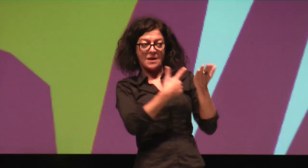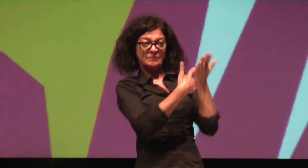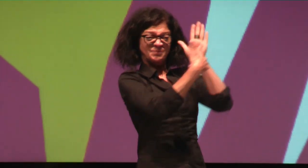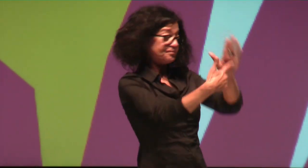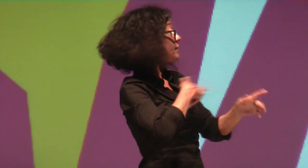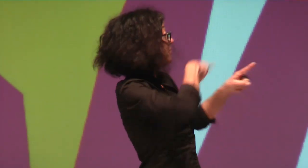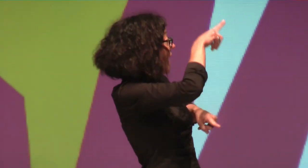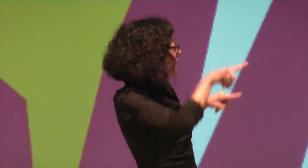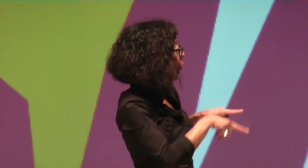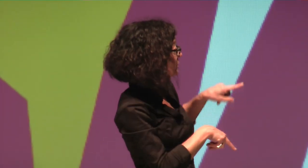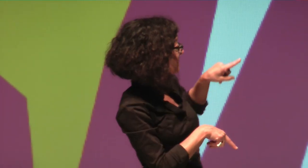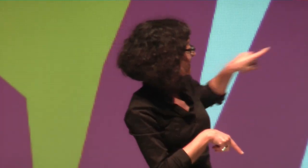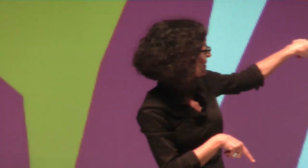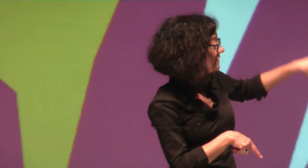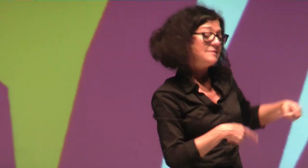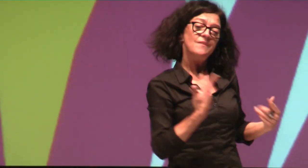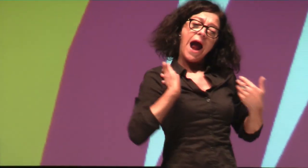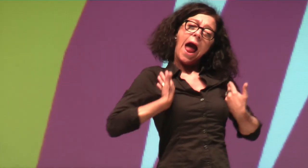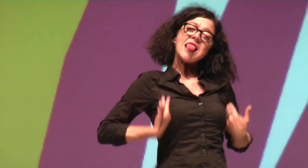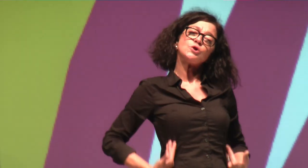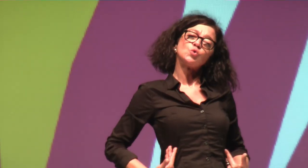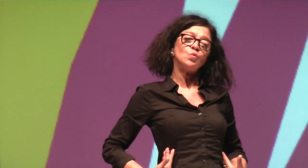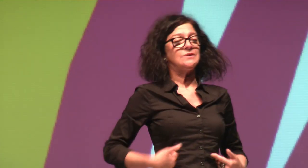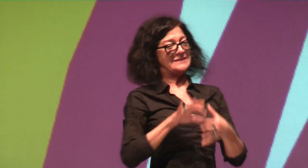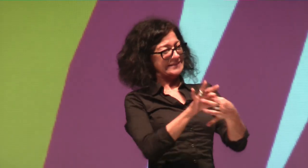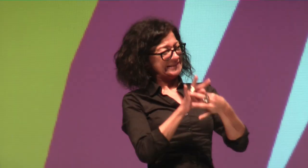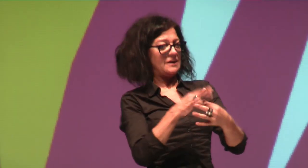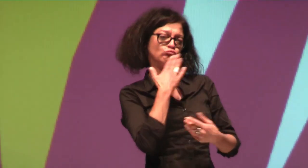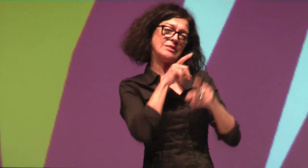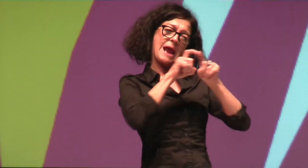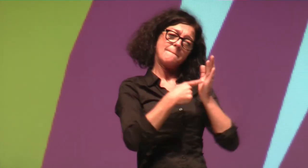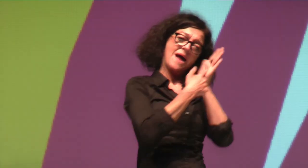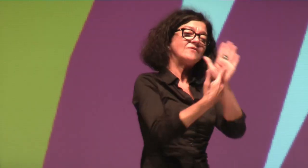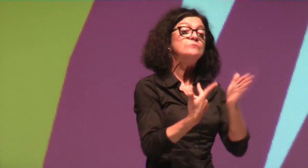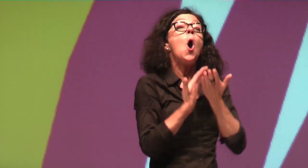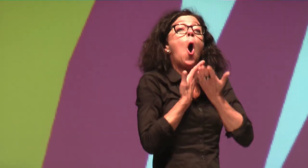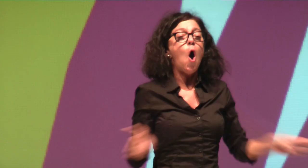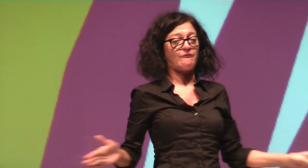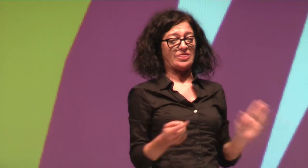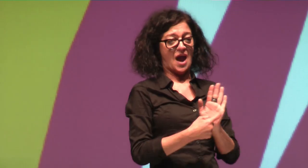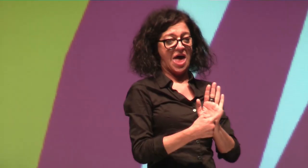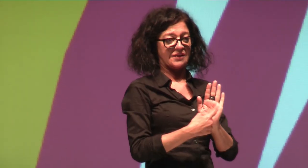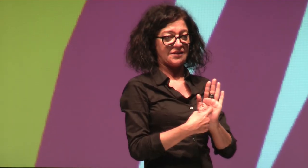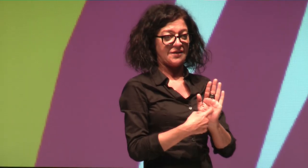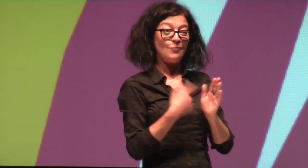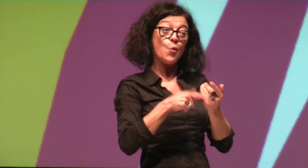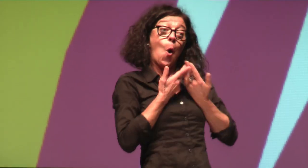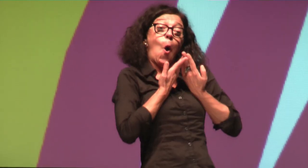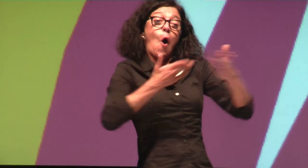Teamarbeit und in Firmen-Diversity, sondern ich möchte mehr darauf eingehen, auf die Haltung, auf